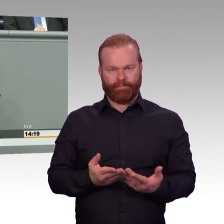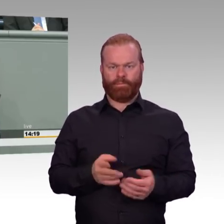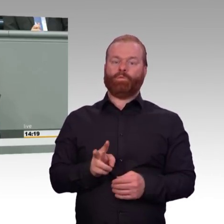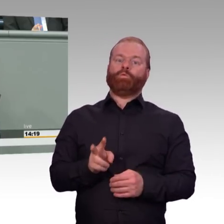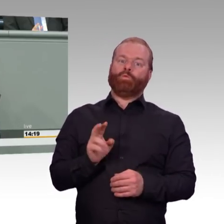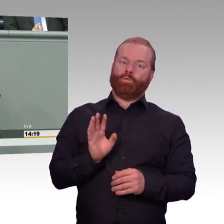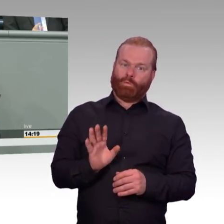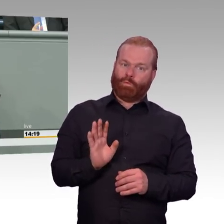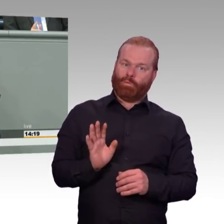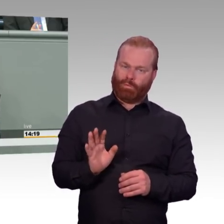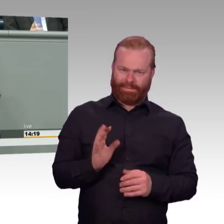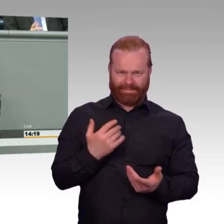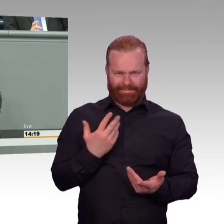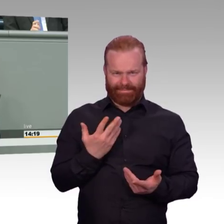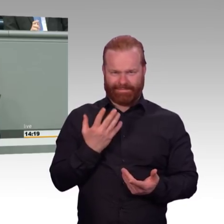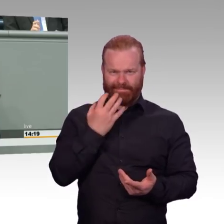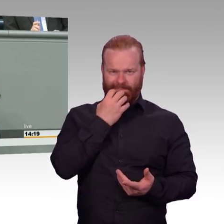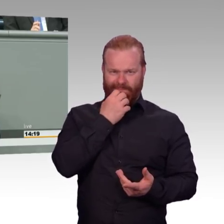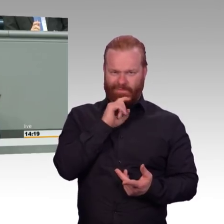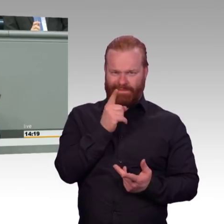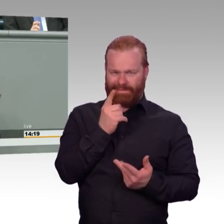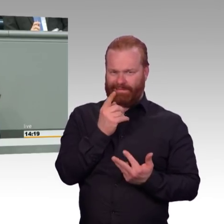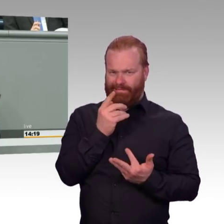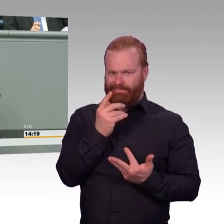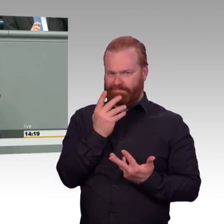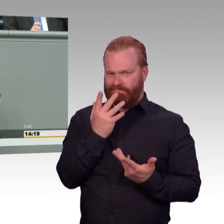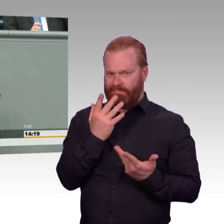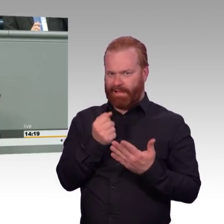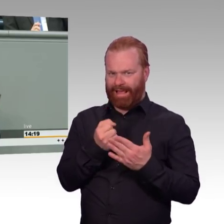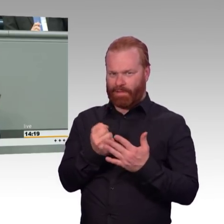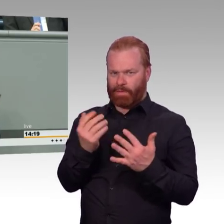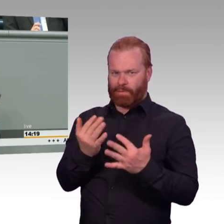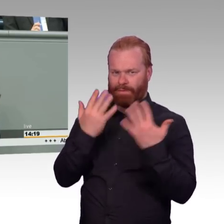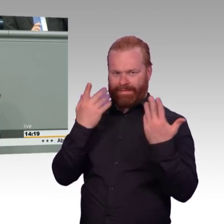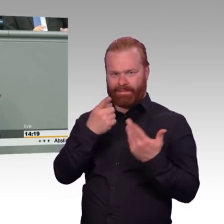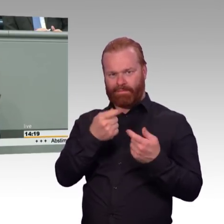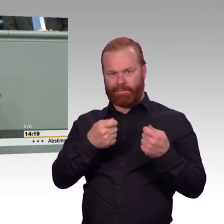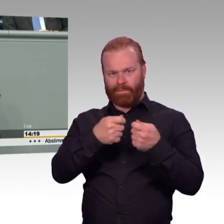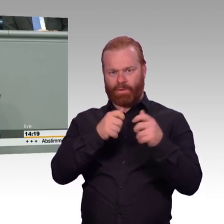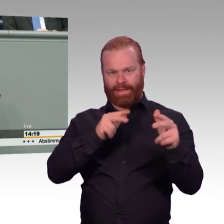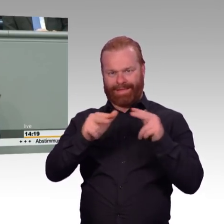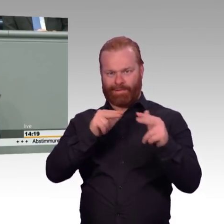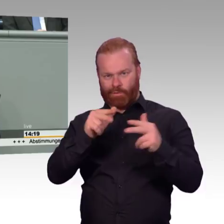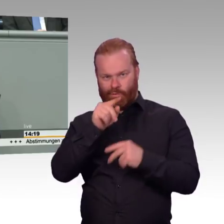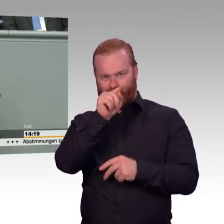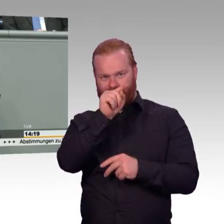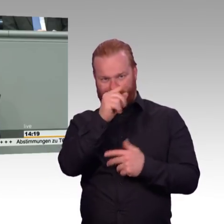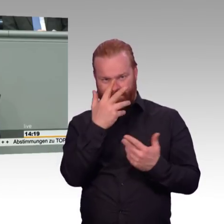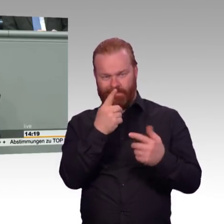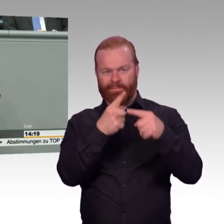dass das dem hinterherhinkt, was Sie jetzt vorlegen. Es darf nicht passieren, dass es hinterherhinkt. Da haben wir auch eine Pflicht, dass es nicht hinterherhinken wird. Aber es